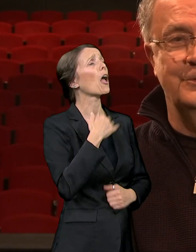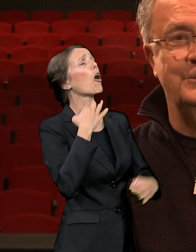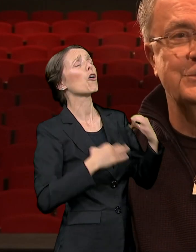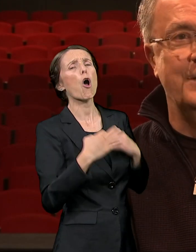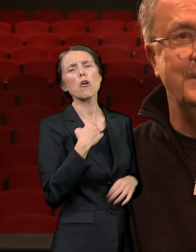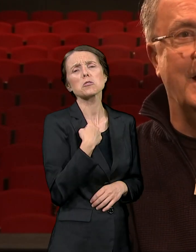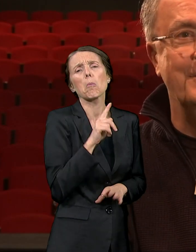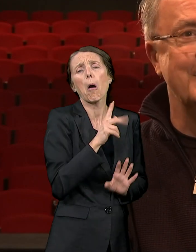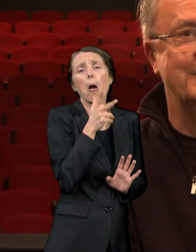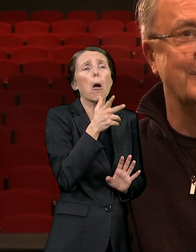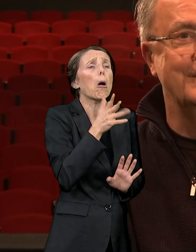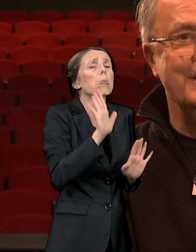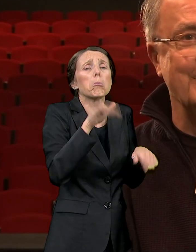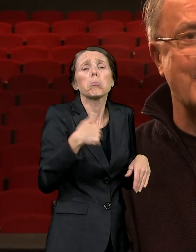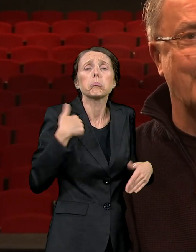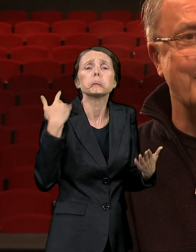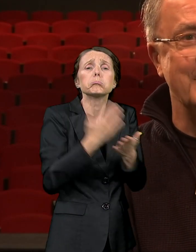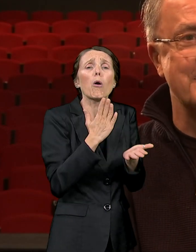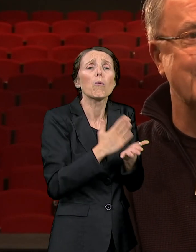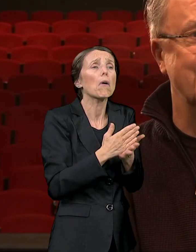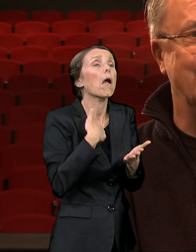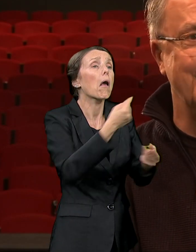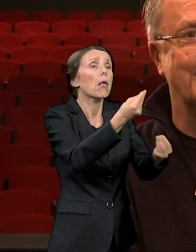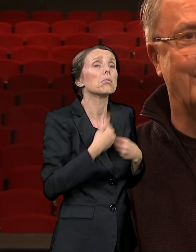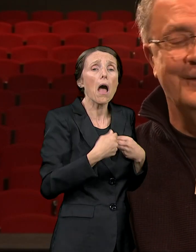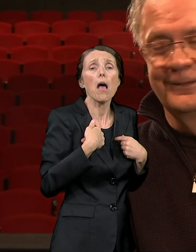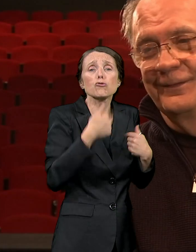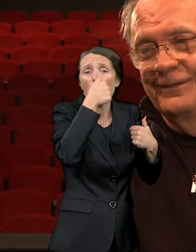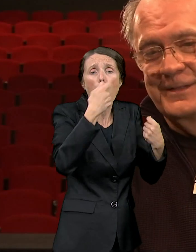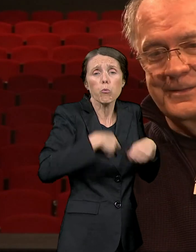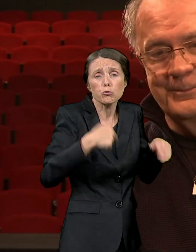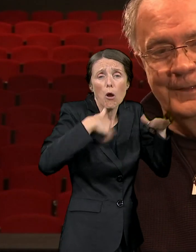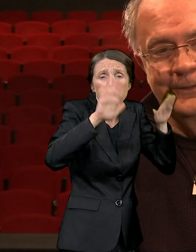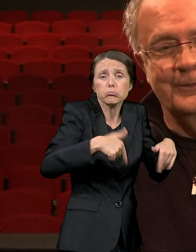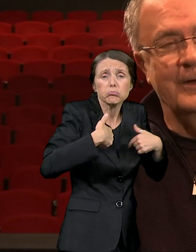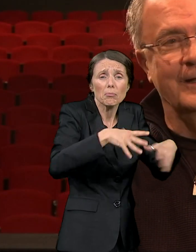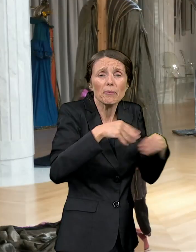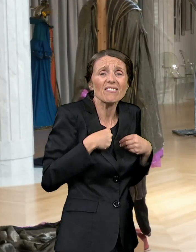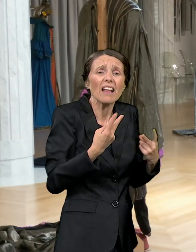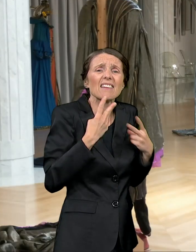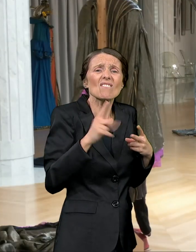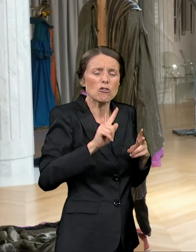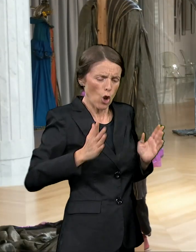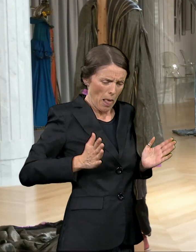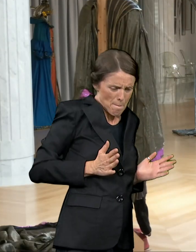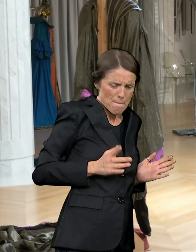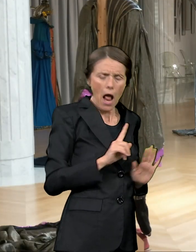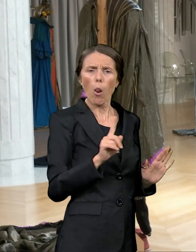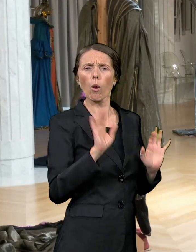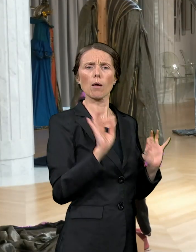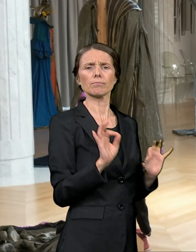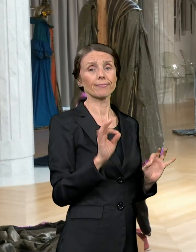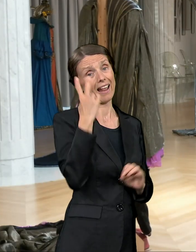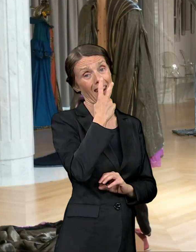uvek u životu šta mi daju, ako me ne steže, meni je to sasvim odgovaralo. Kostim je sastavni deo